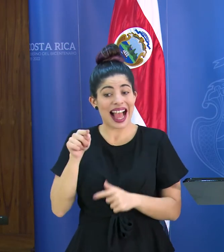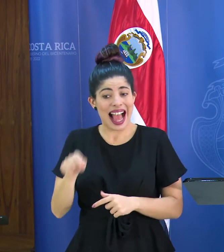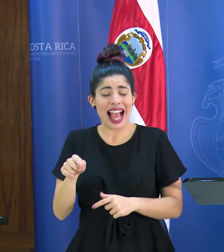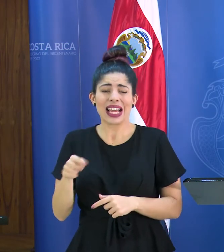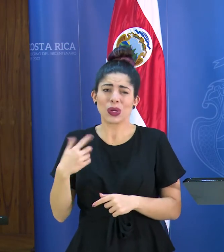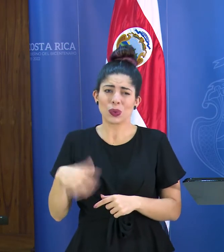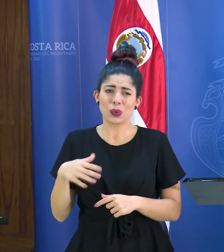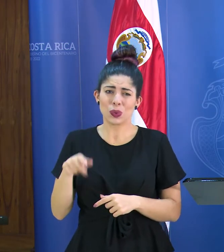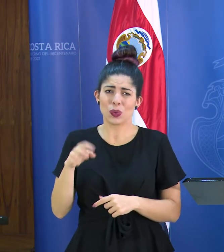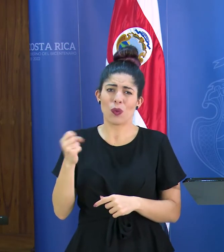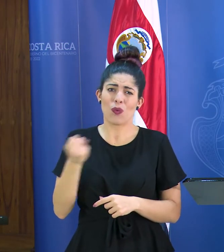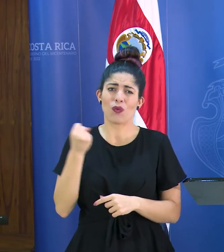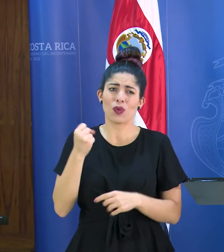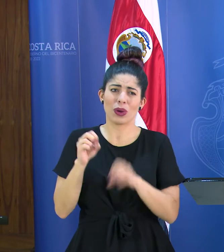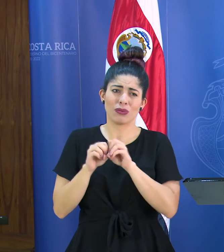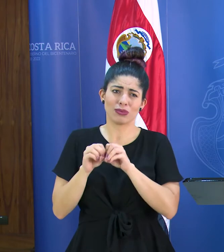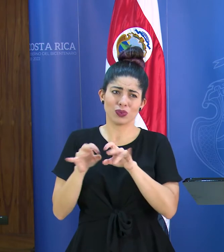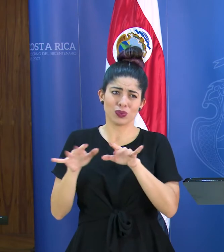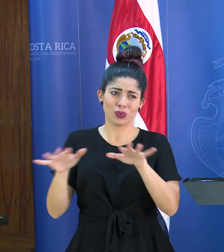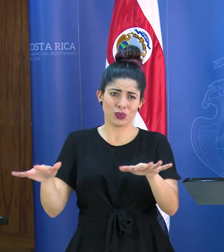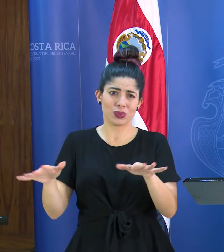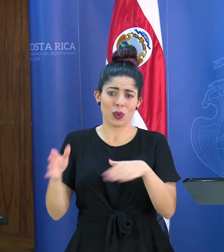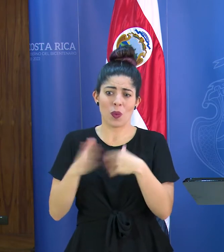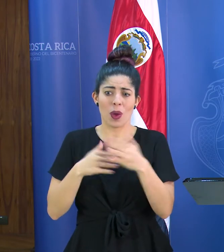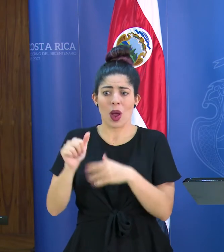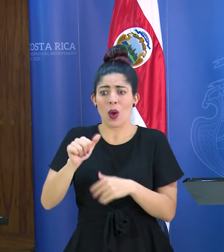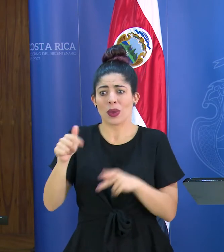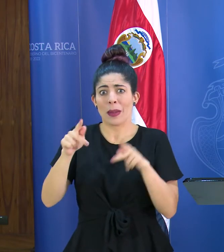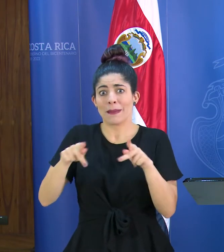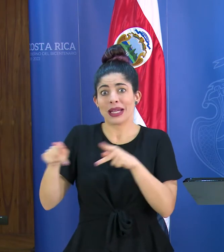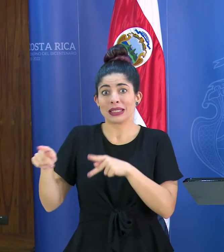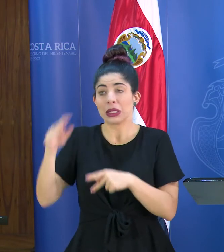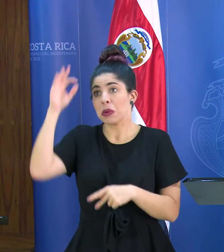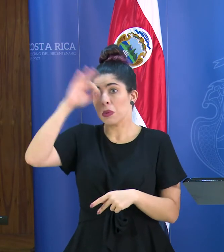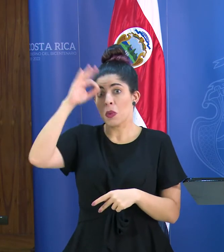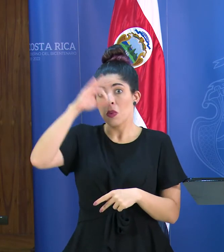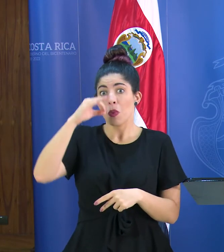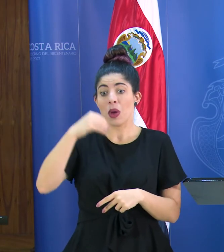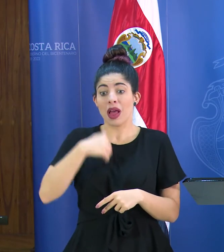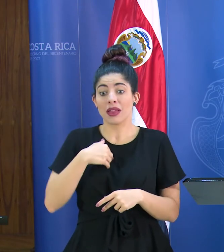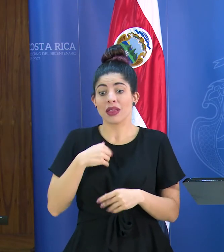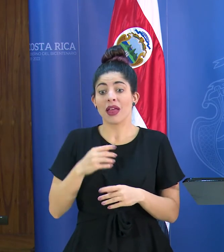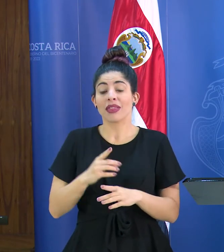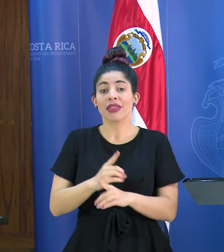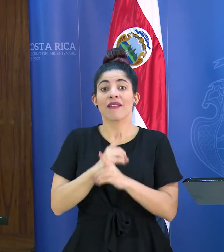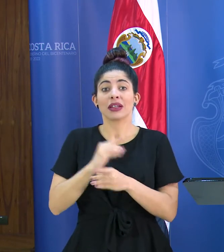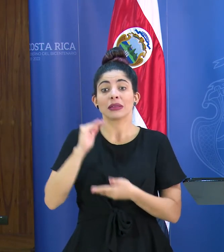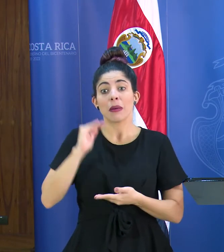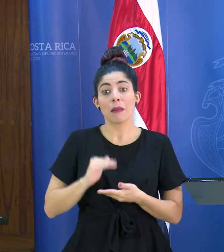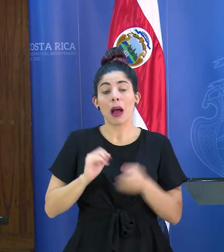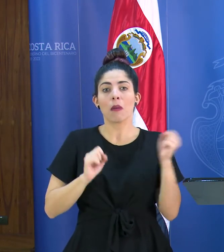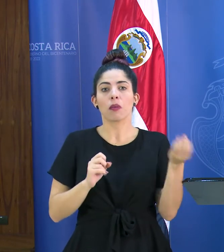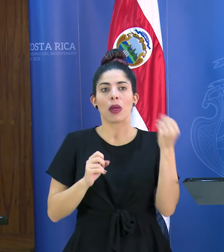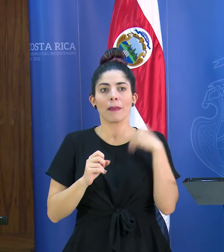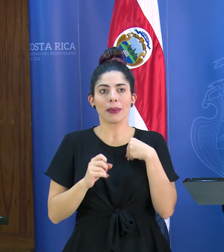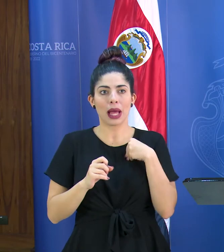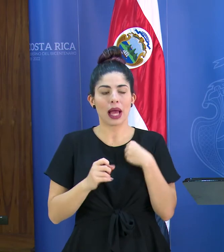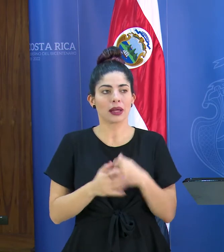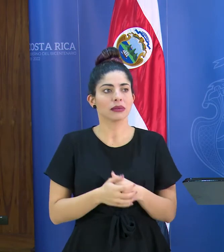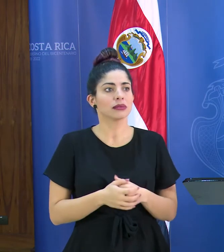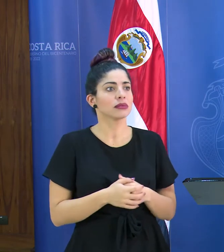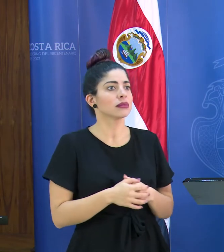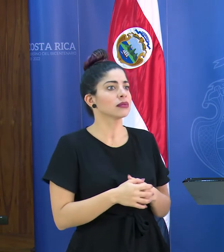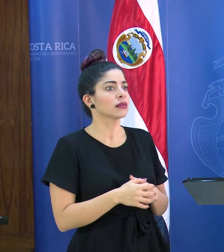es un foco muy potente para que cualquier otra persona que no se da cuenta que está con defensas bajas salga contagiado gracias